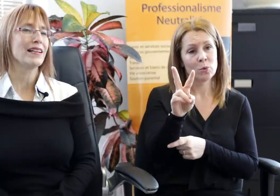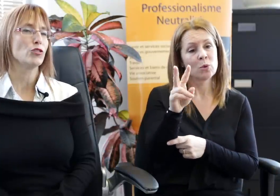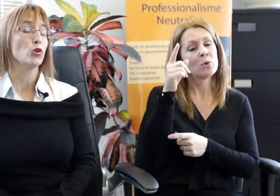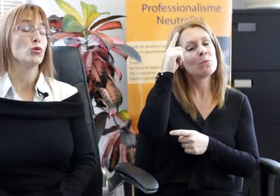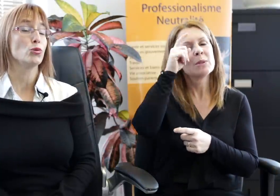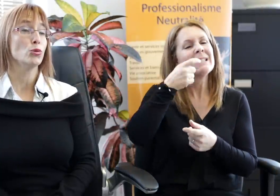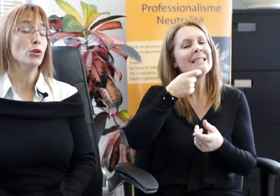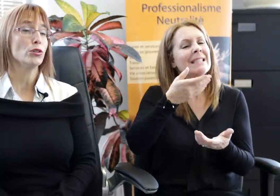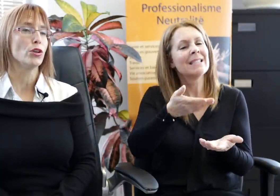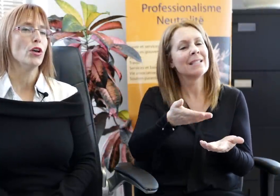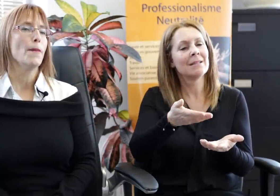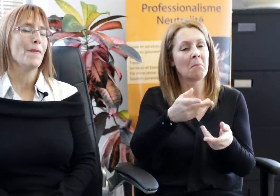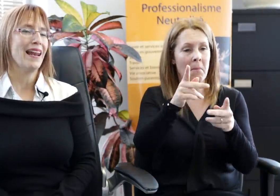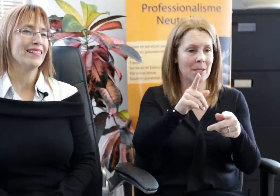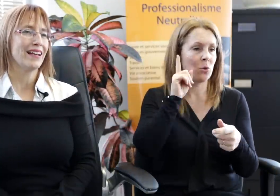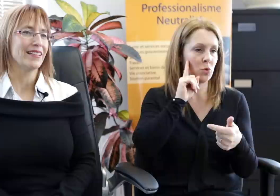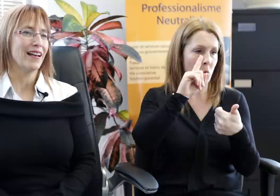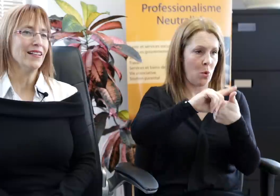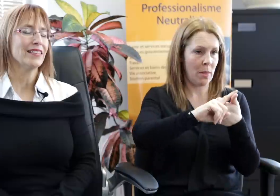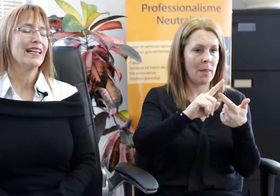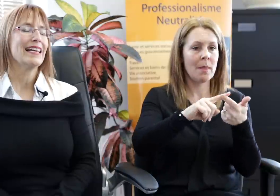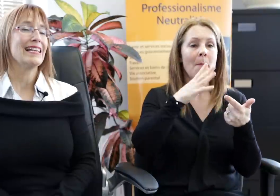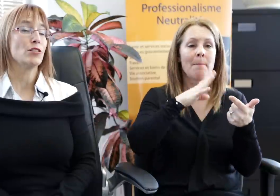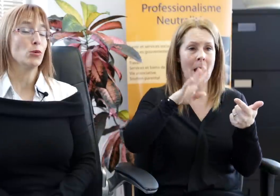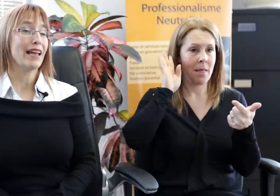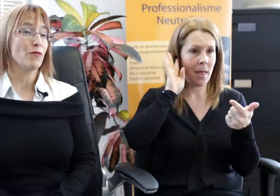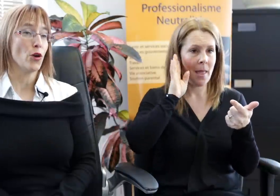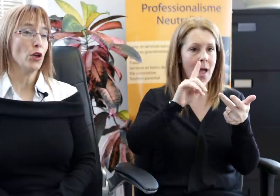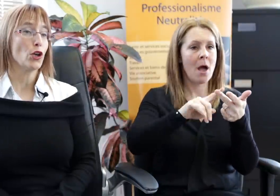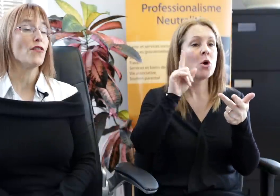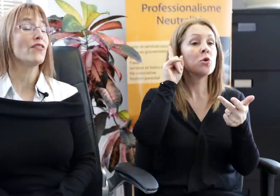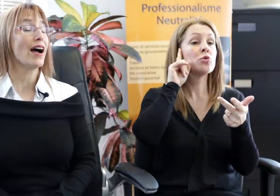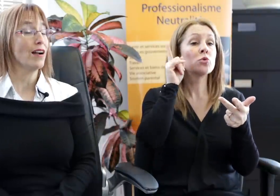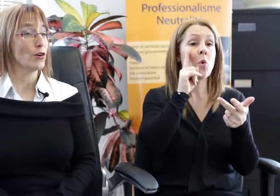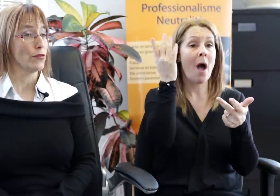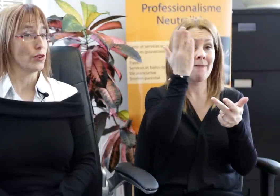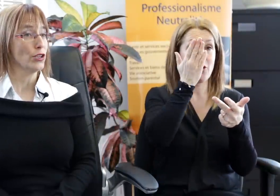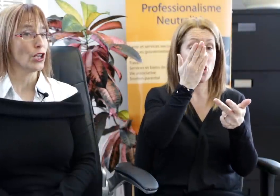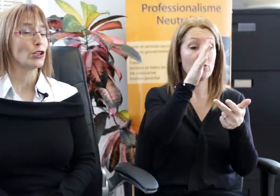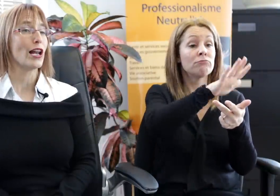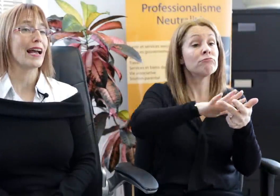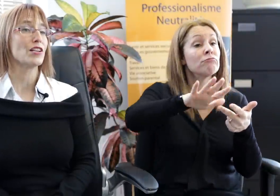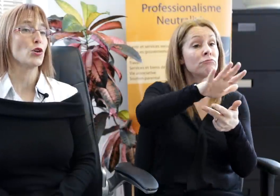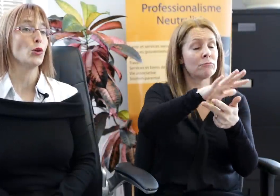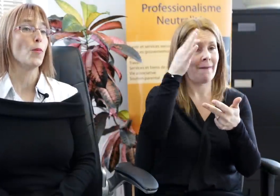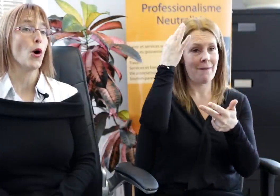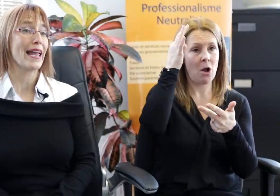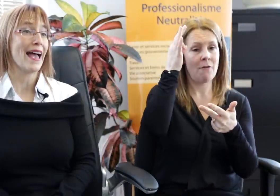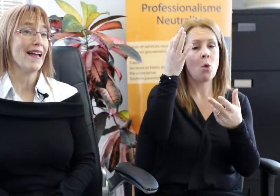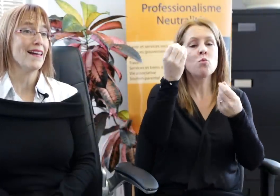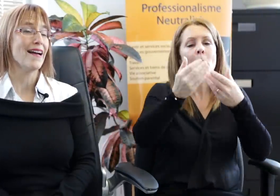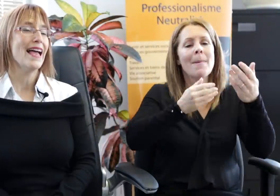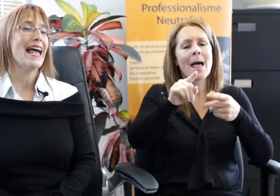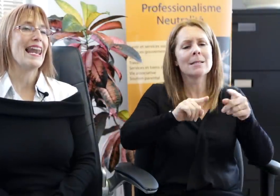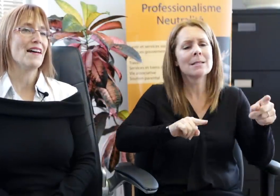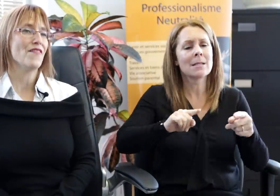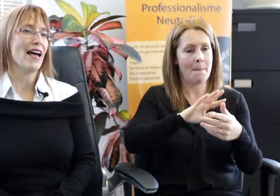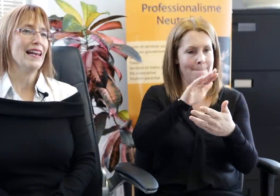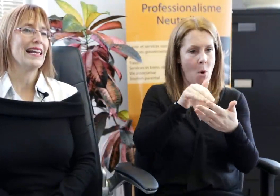personnes sourdes, malentendantes et sourdes-aveugles francophones de la région de Montréal, Laval